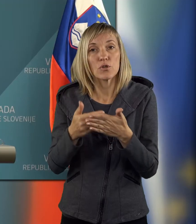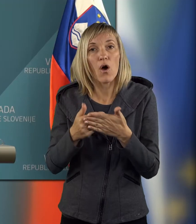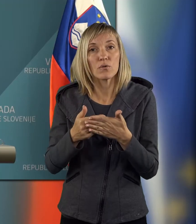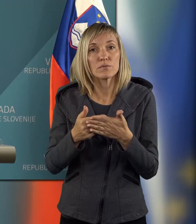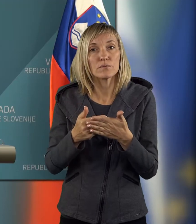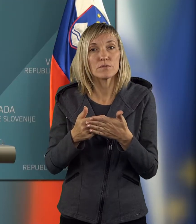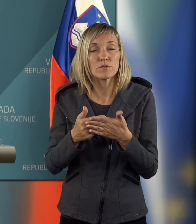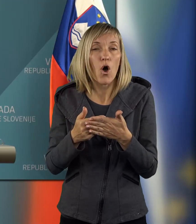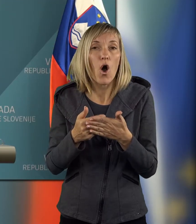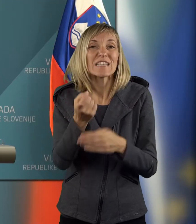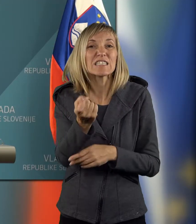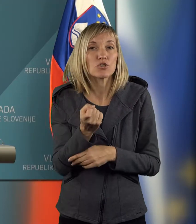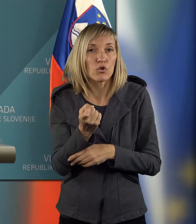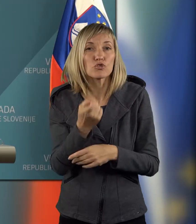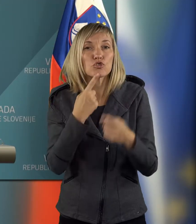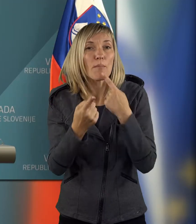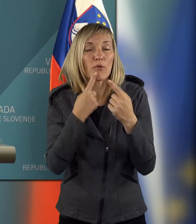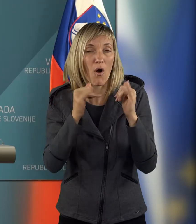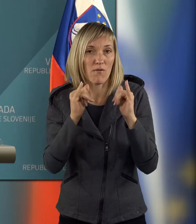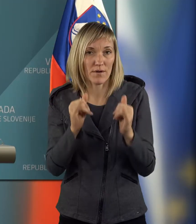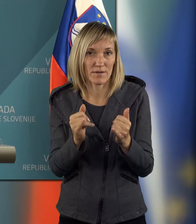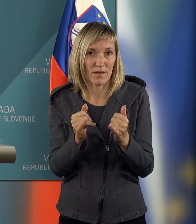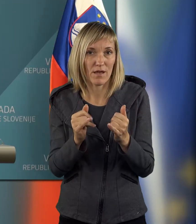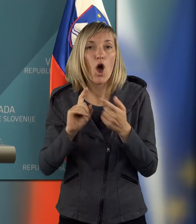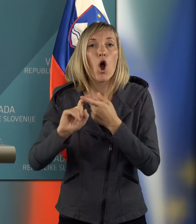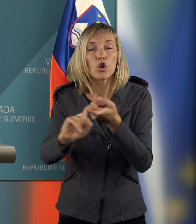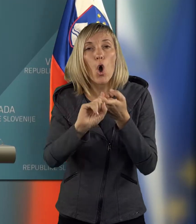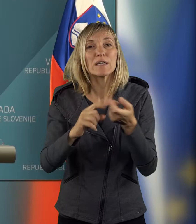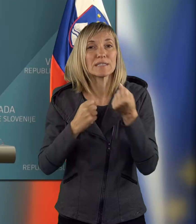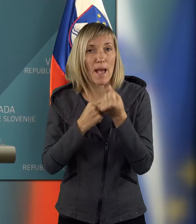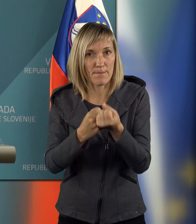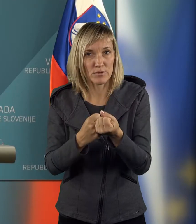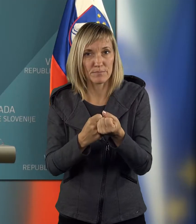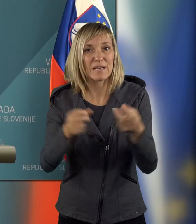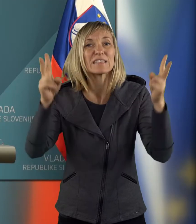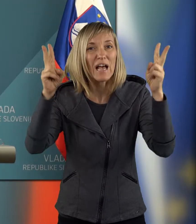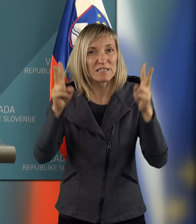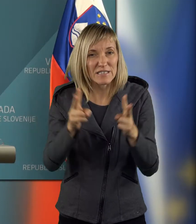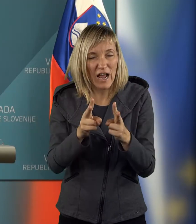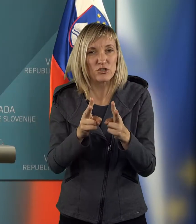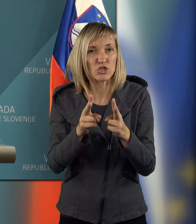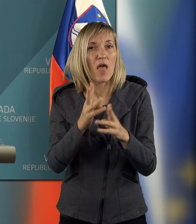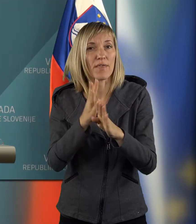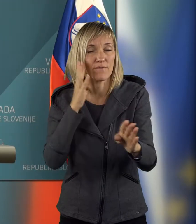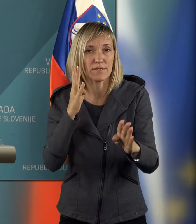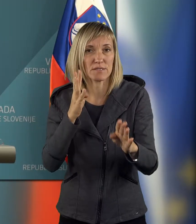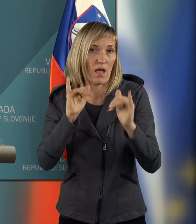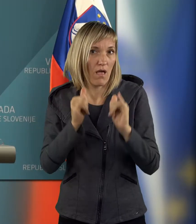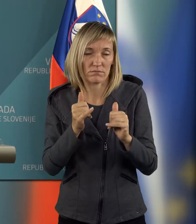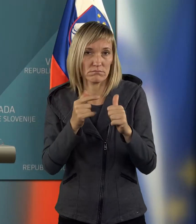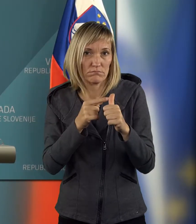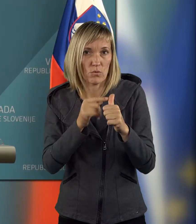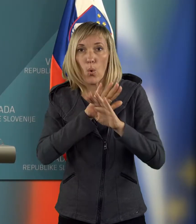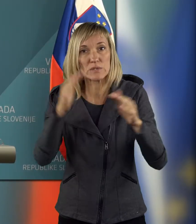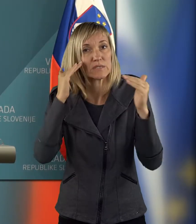načelo izhodišče je bilo, da se vede koalicija podpira, da skršujemo prekomerne čekaljne dobe.